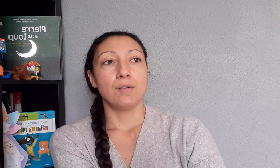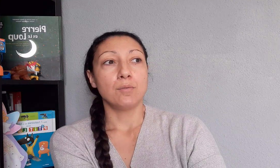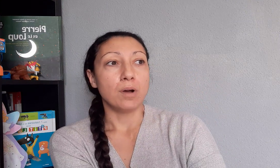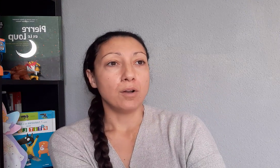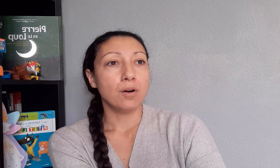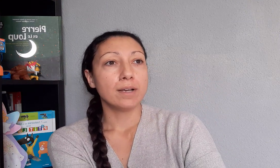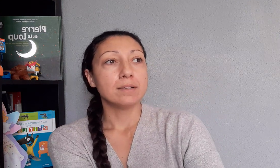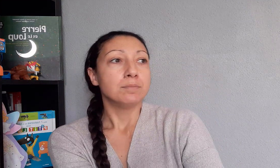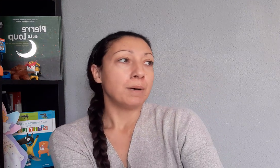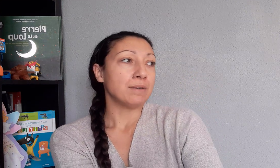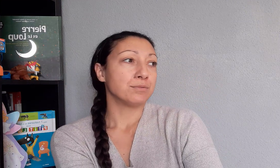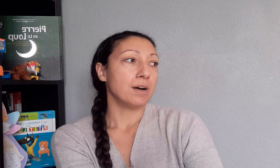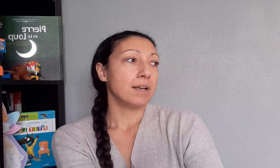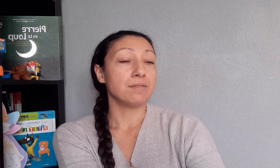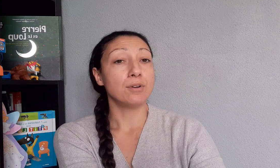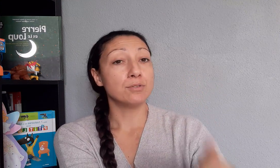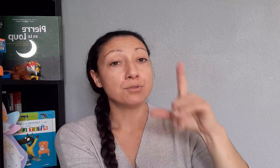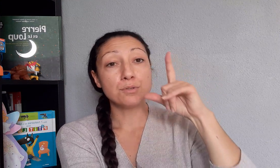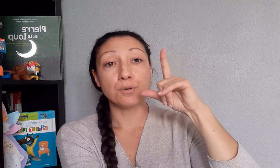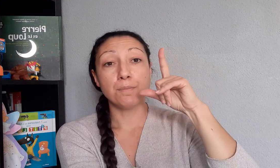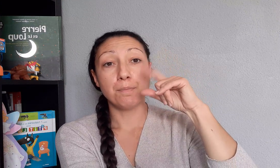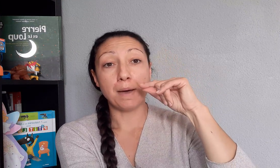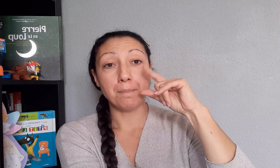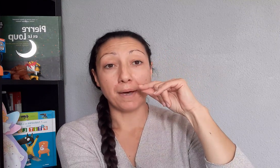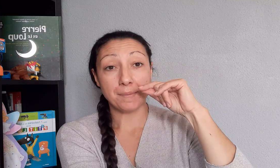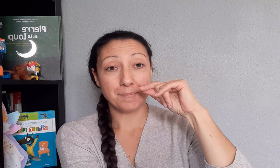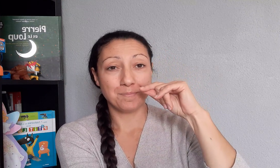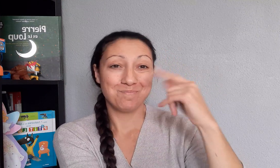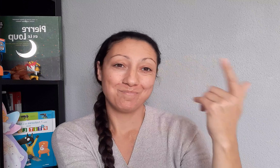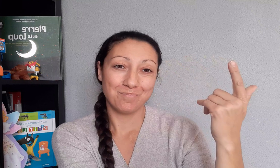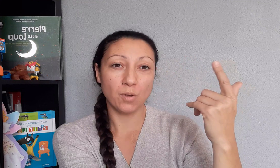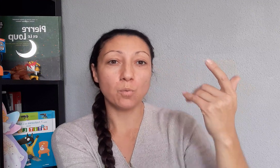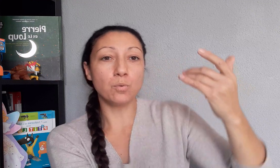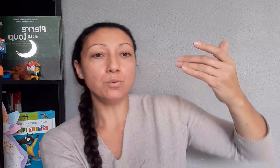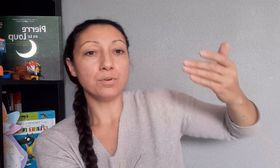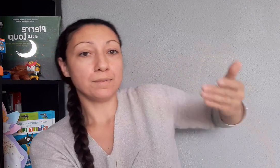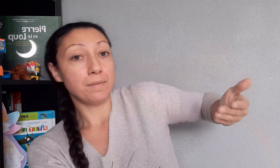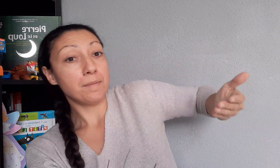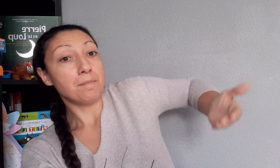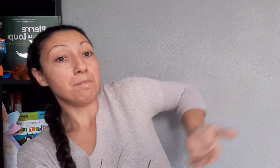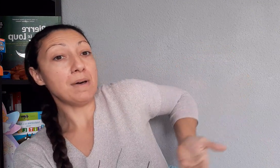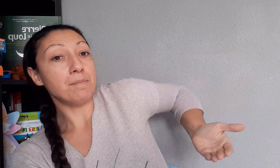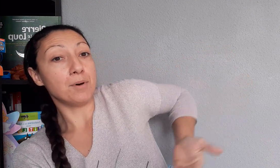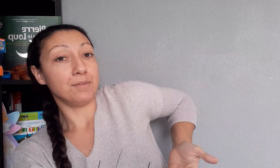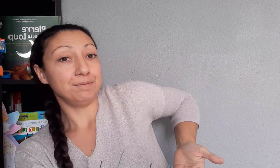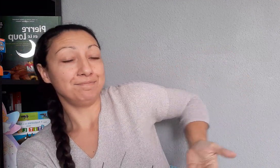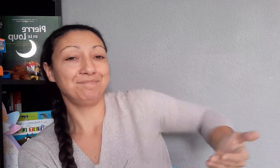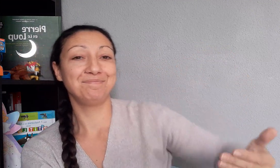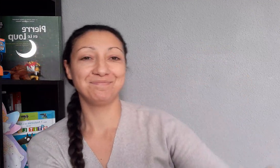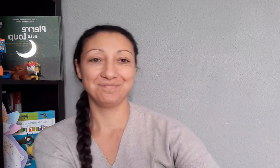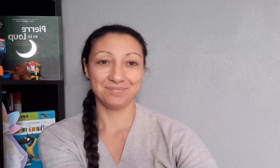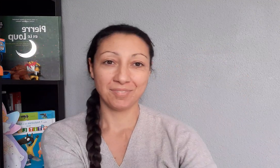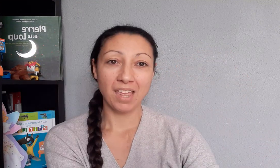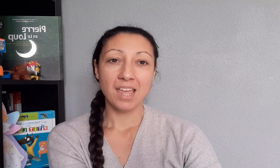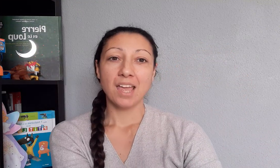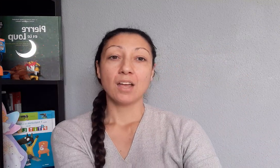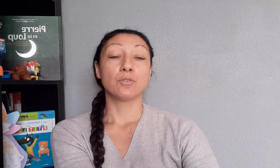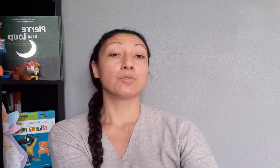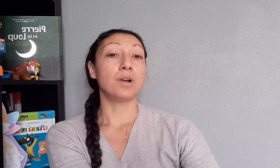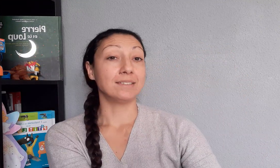Ou alors, parfois, ils veulent juste papa ou maman. Donc voilà,